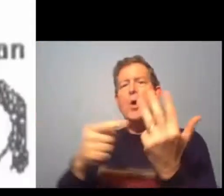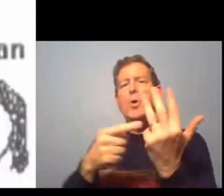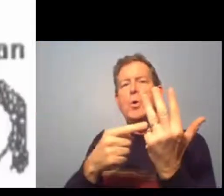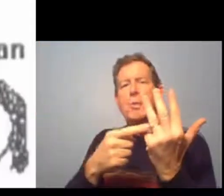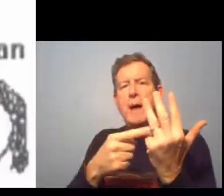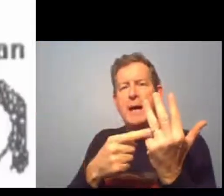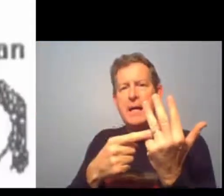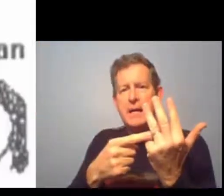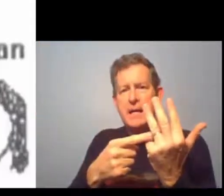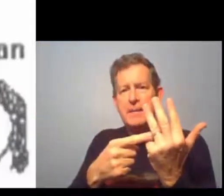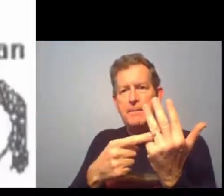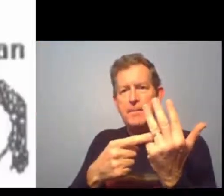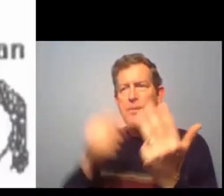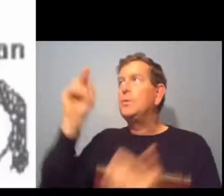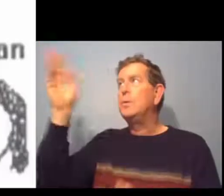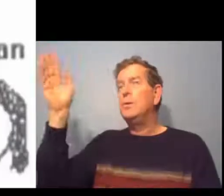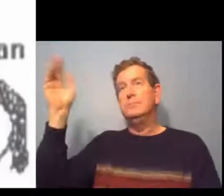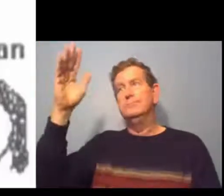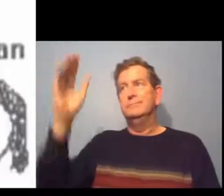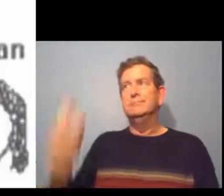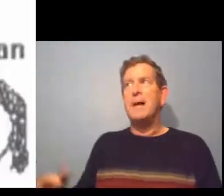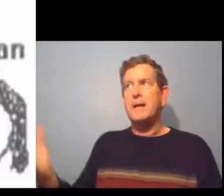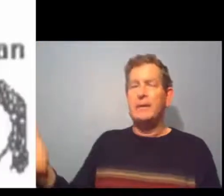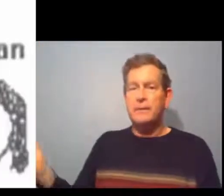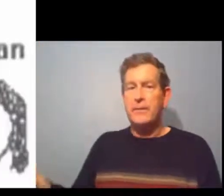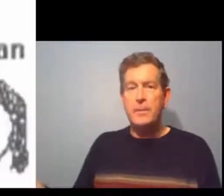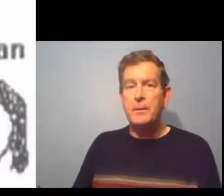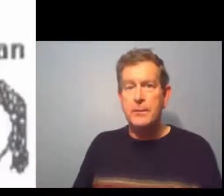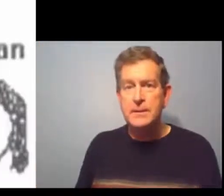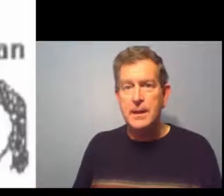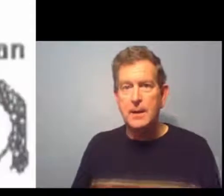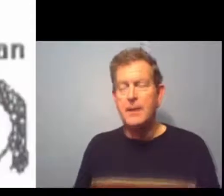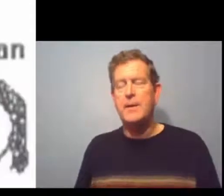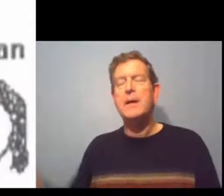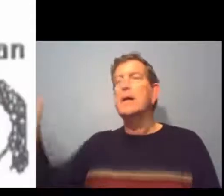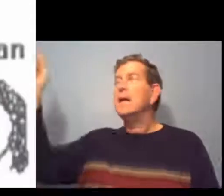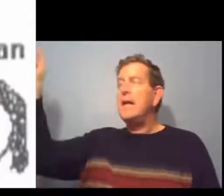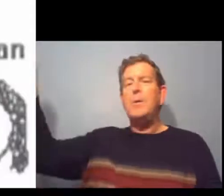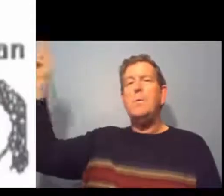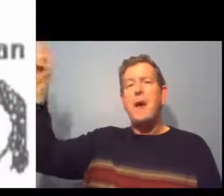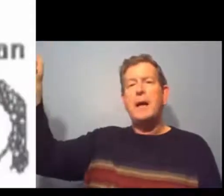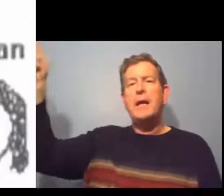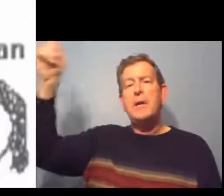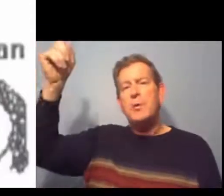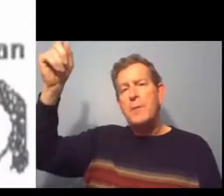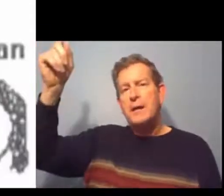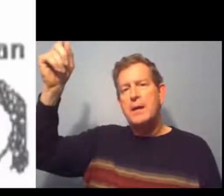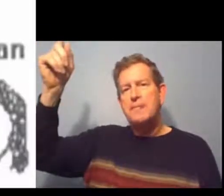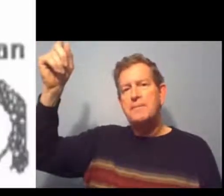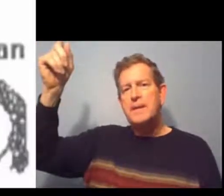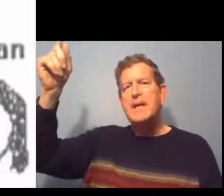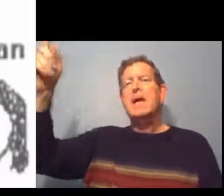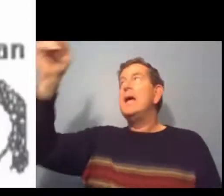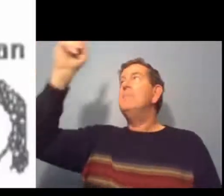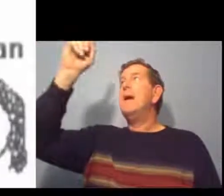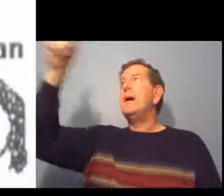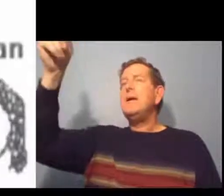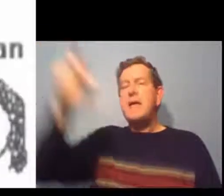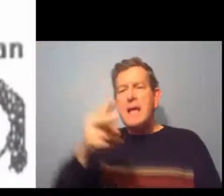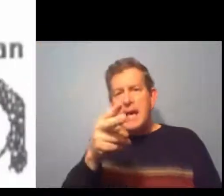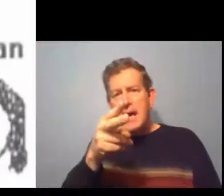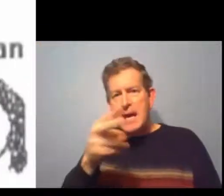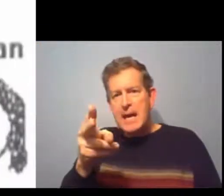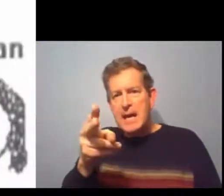le mari de Marie. Ça fait un peu bizarre. Mais il est le mari de Marie. Et